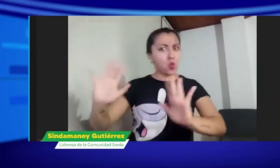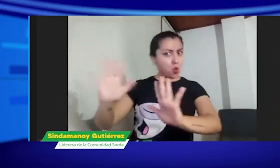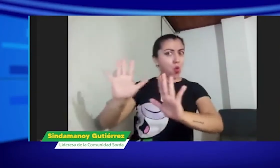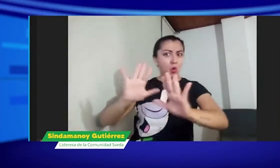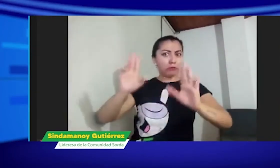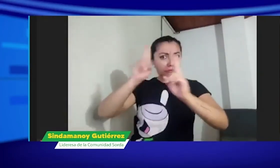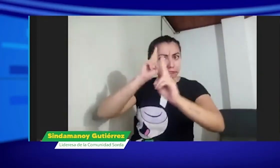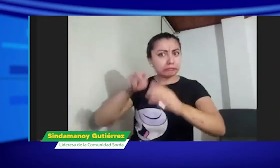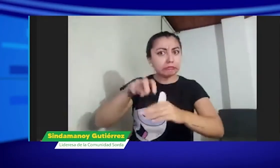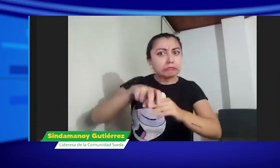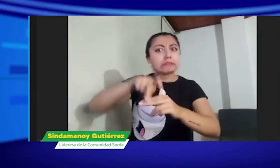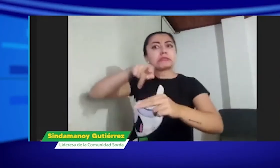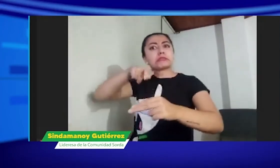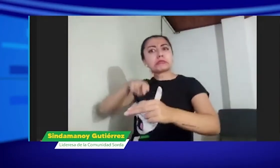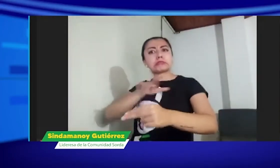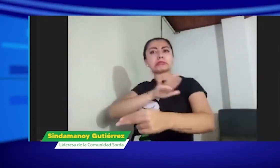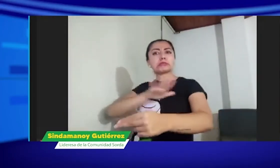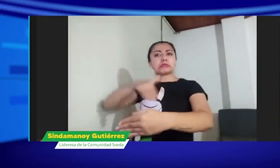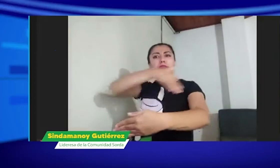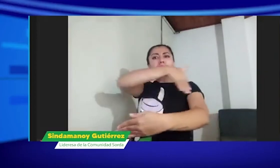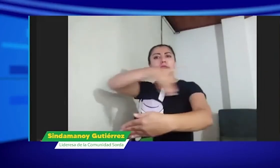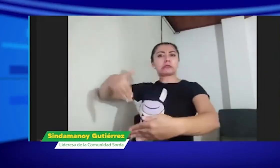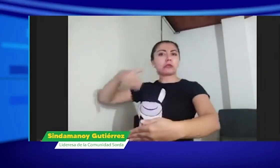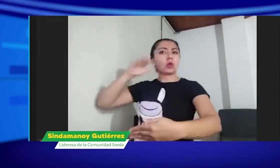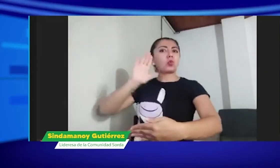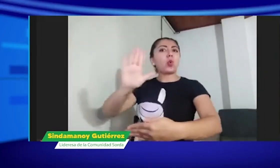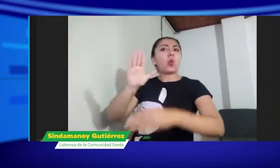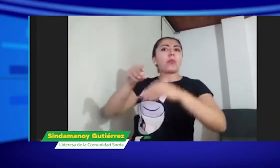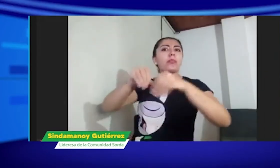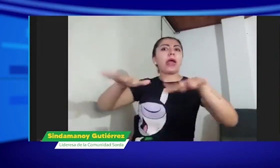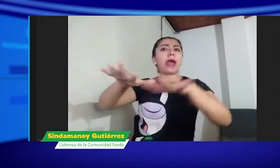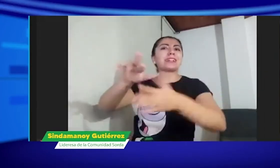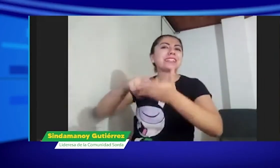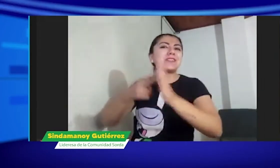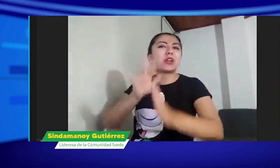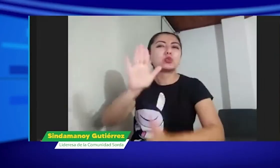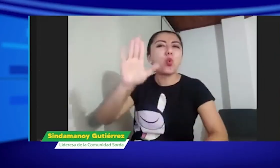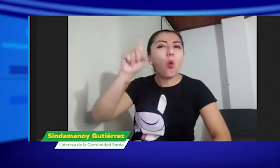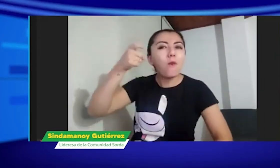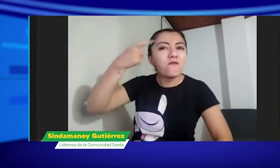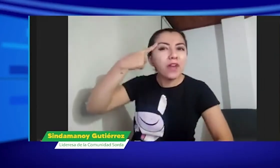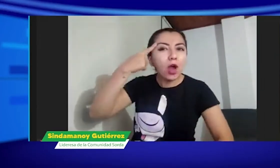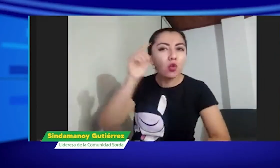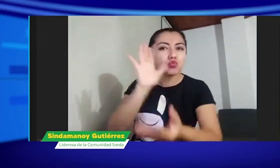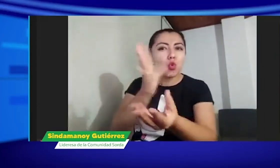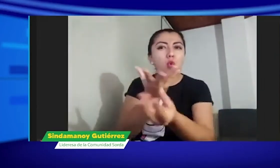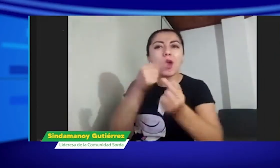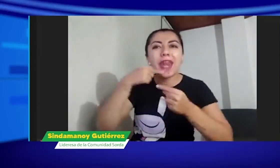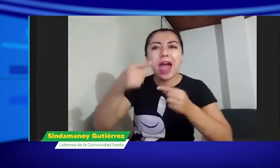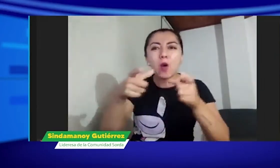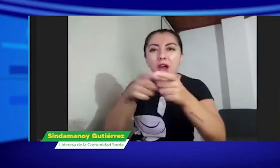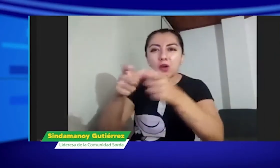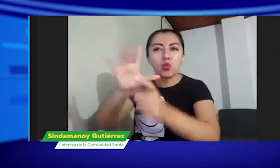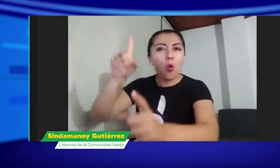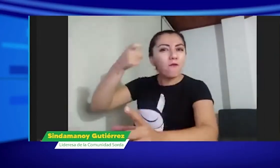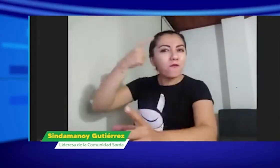territorios indígenas hay unos límites territoriales que no se pueden pasar porque si no van a tener unas consecuencias nefastas